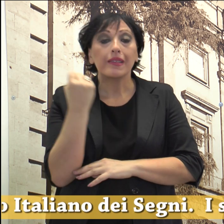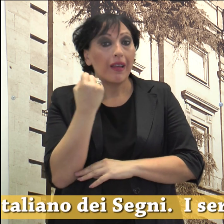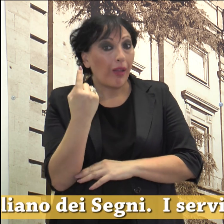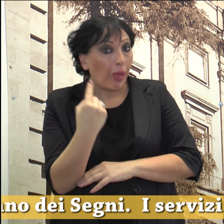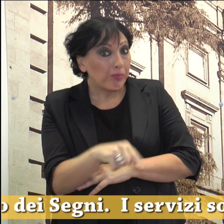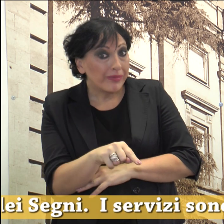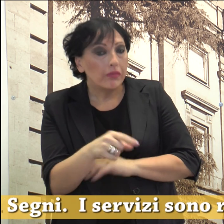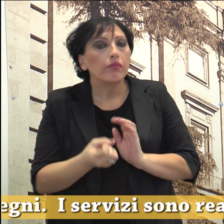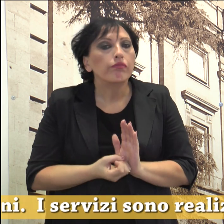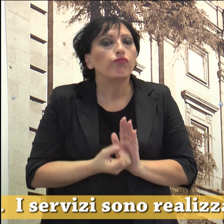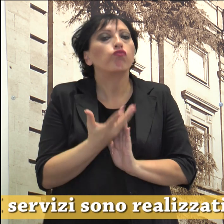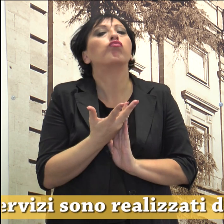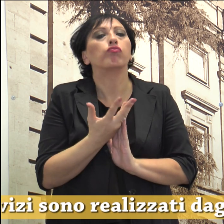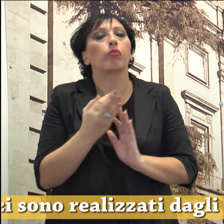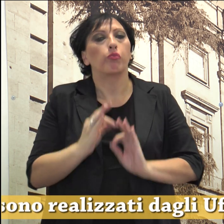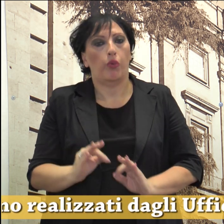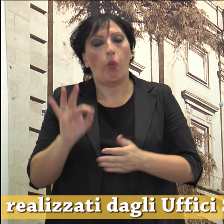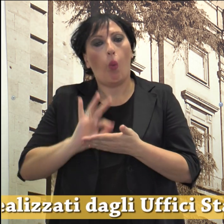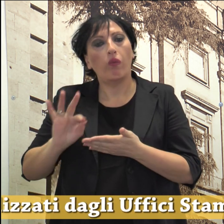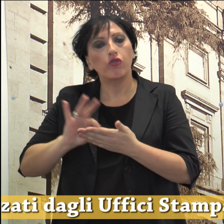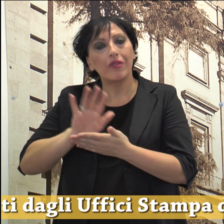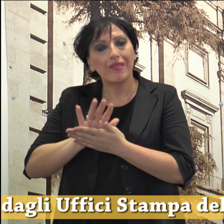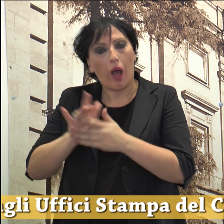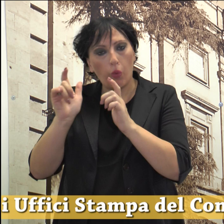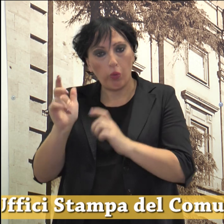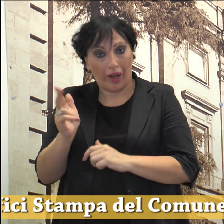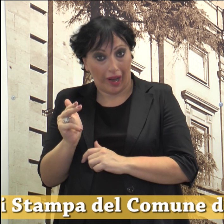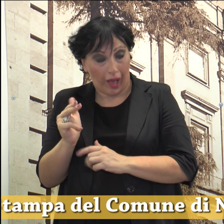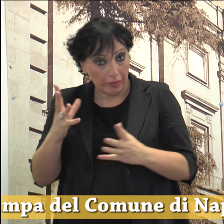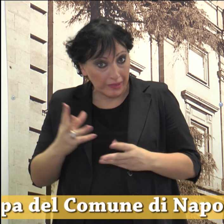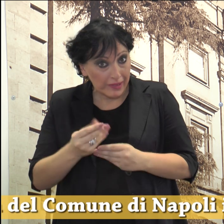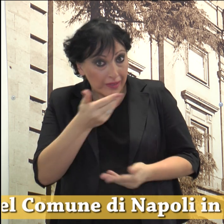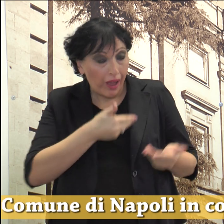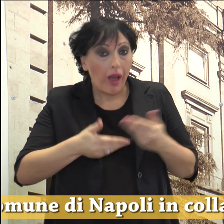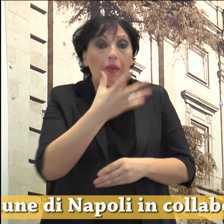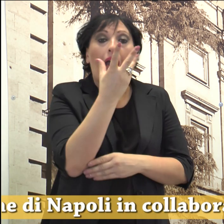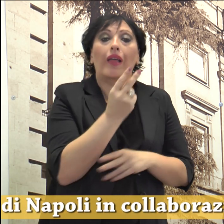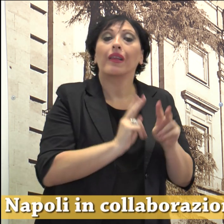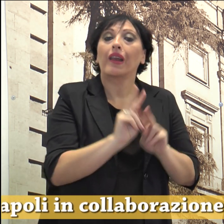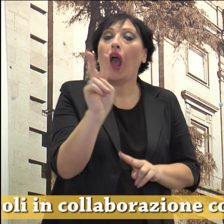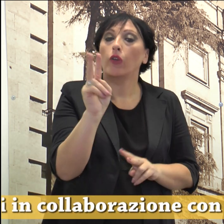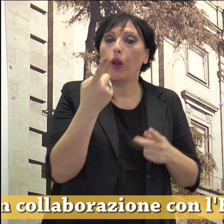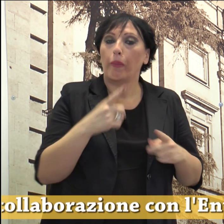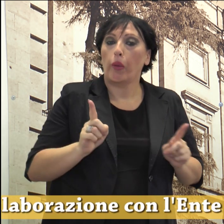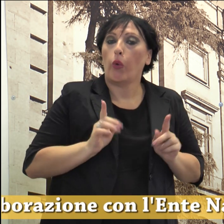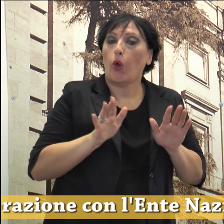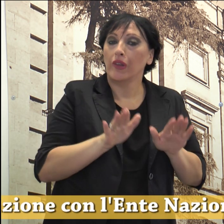dagli uffici stampa del Comune di Napoli in collaborazione con l'Ente Nazionale per la protezione e l